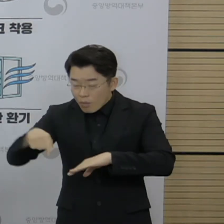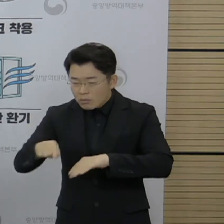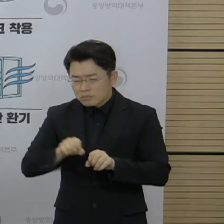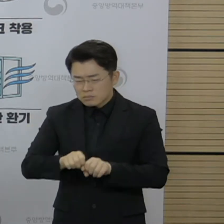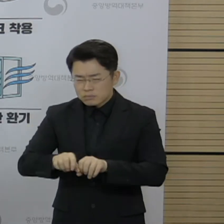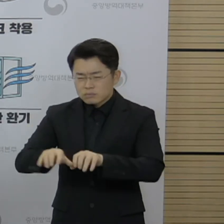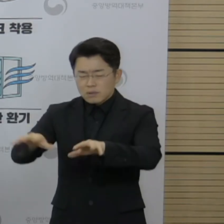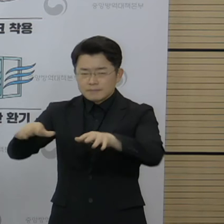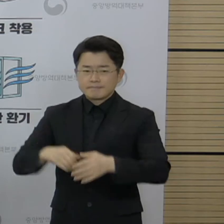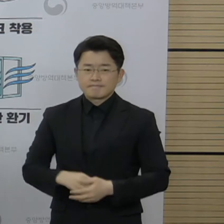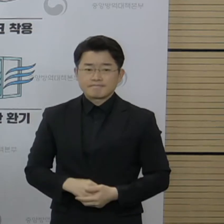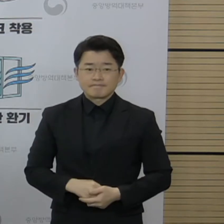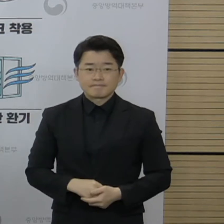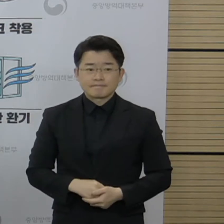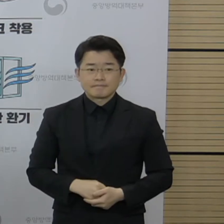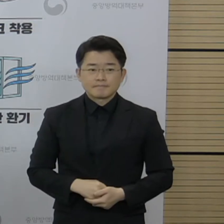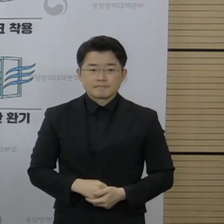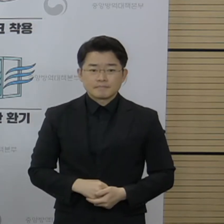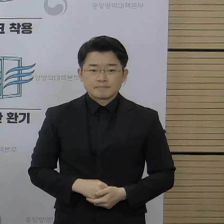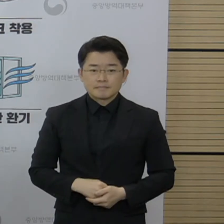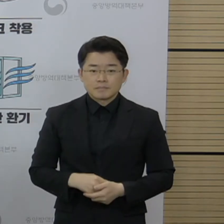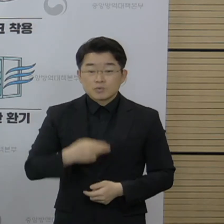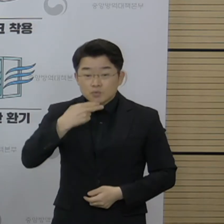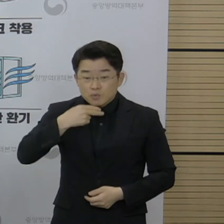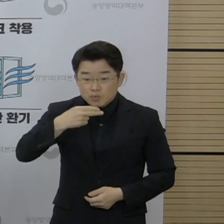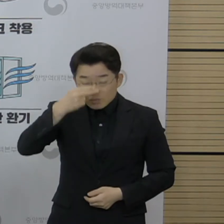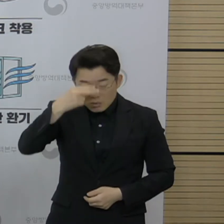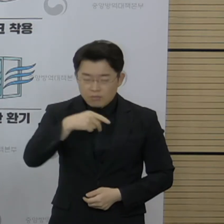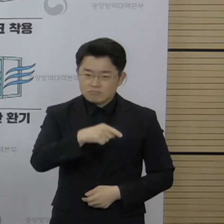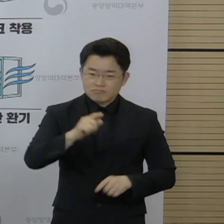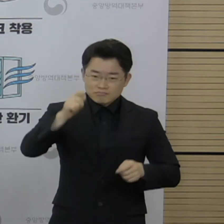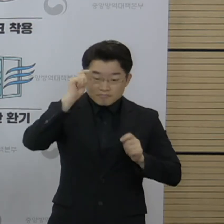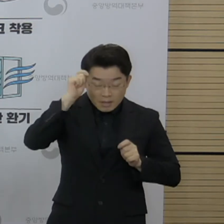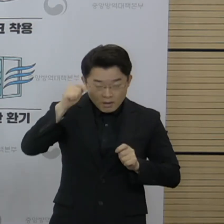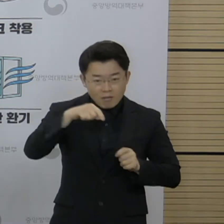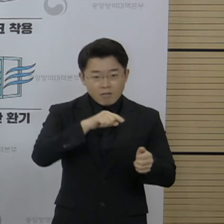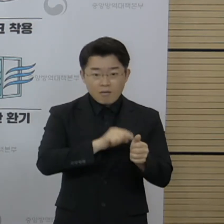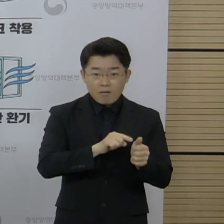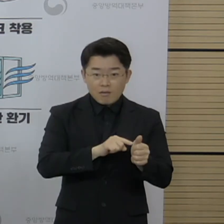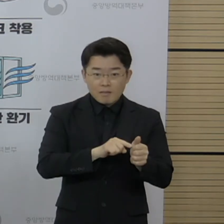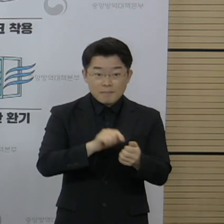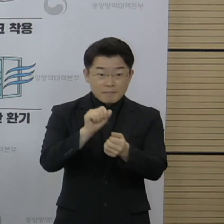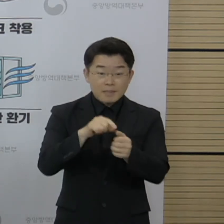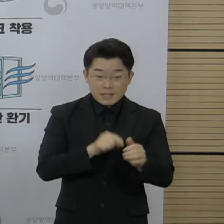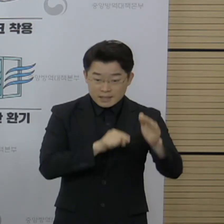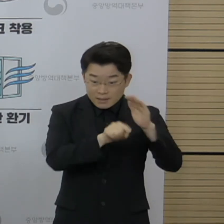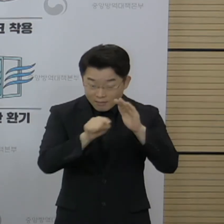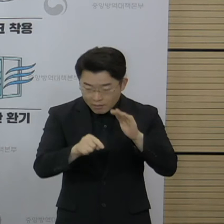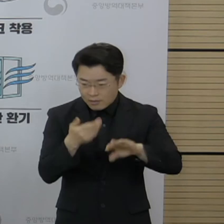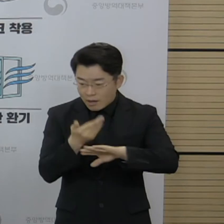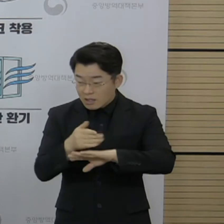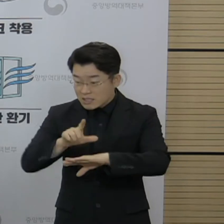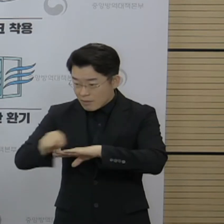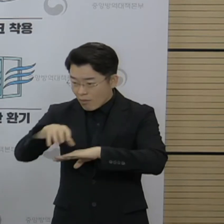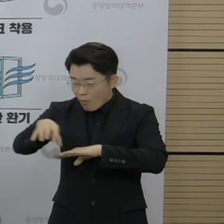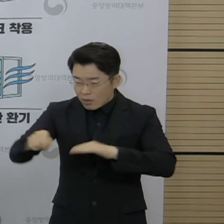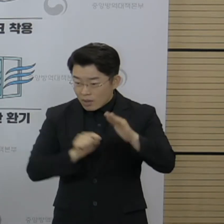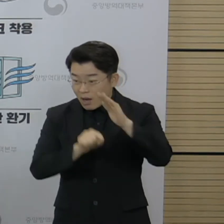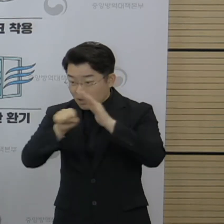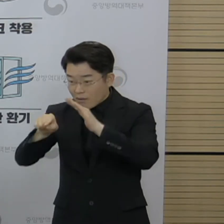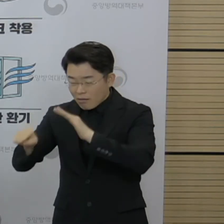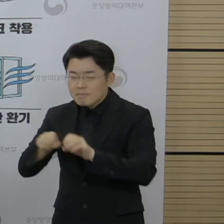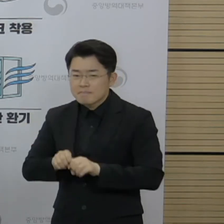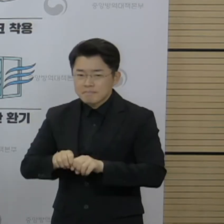이용자 및 종사자들이 타지역의 주점과 클럽을 방문하여 전국적으로 확산 가능성이